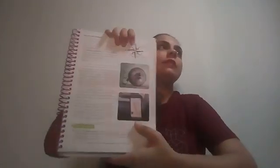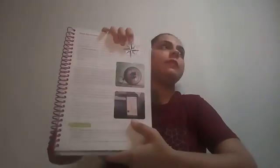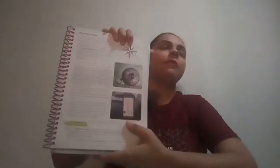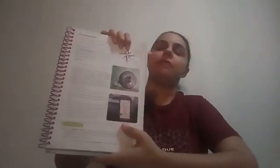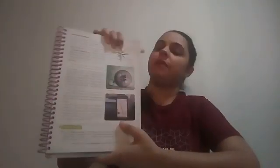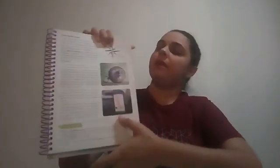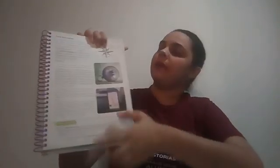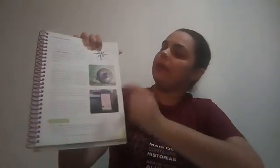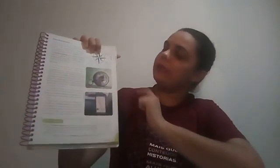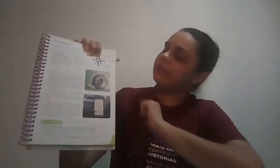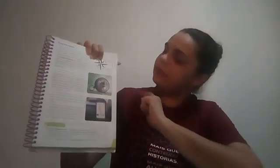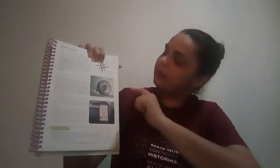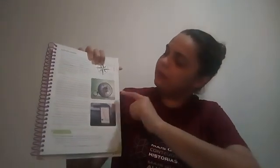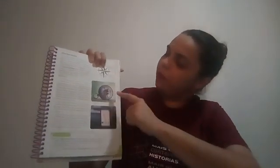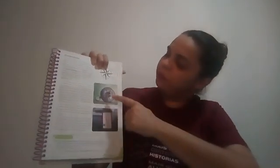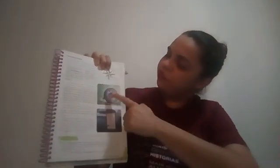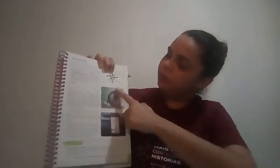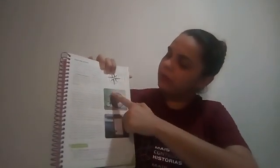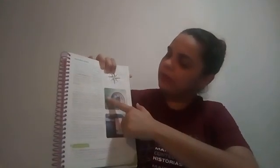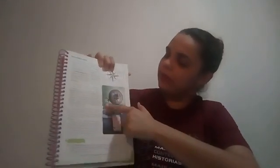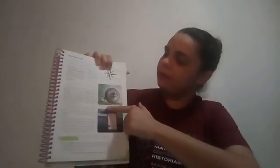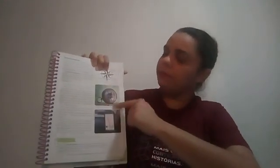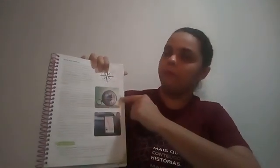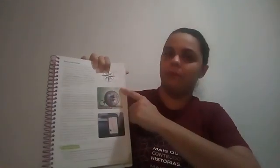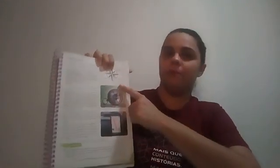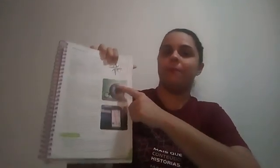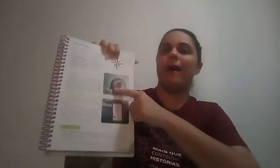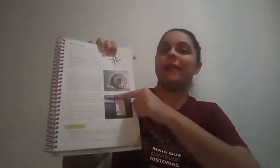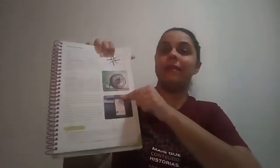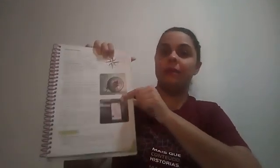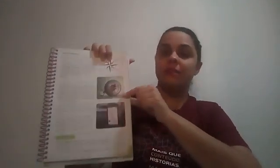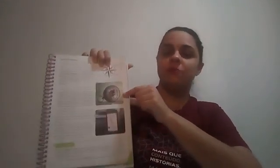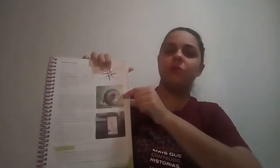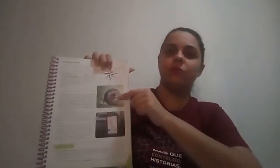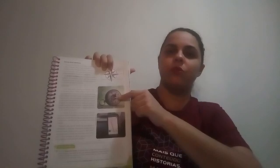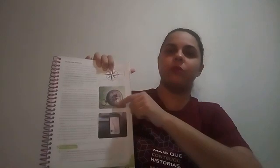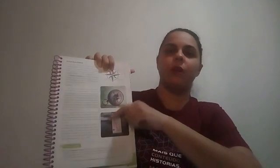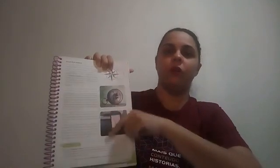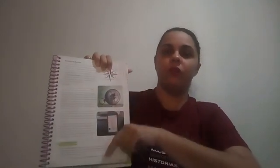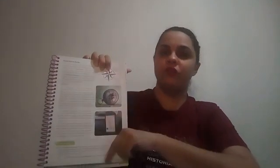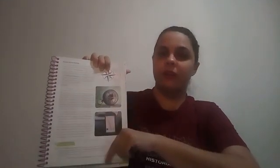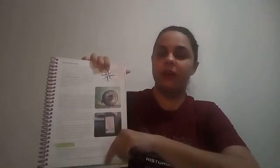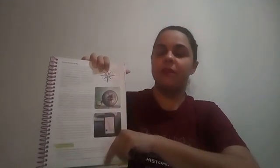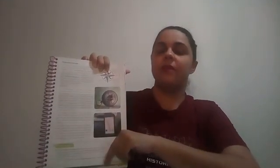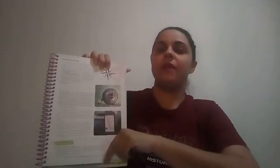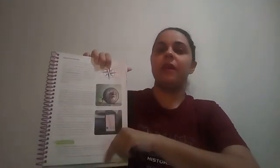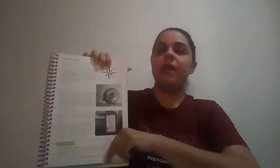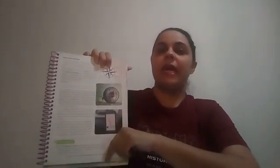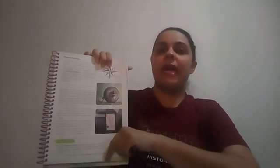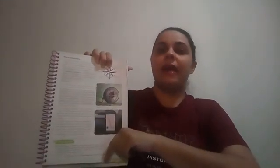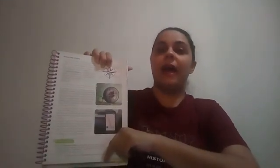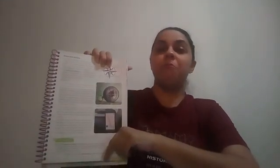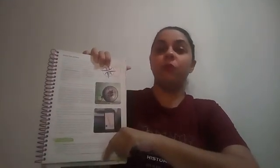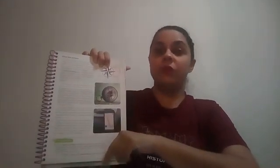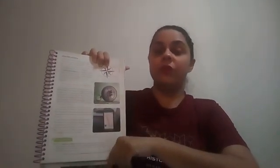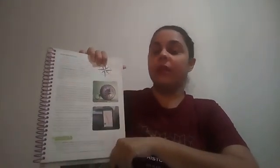objeto aqui, parecidíssimo com o nosso relógio, né? A bússola,